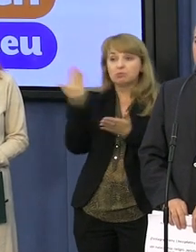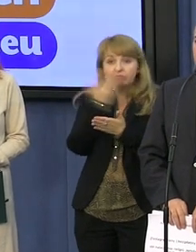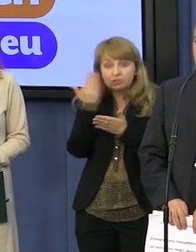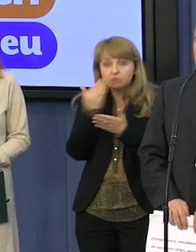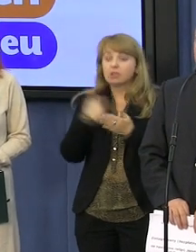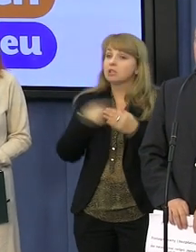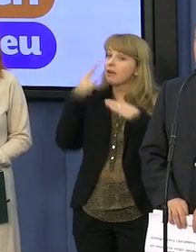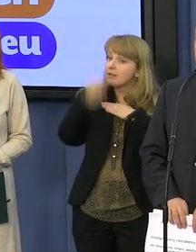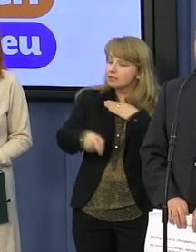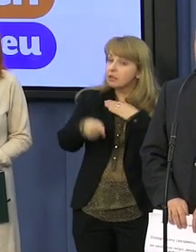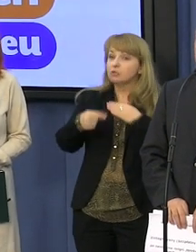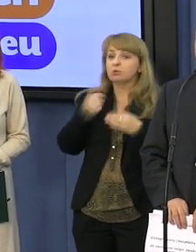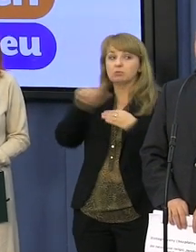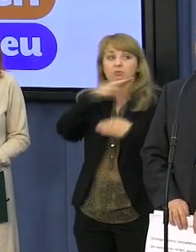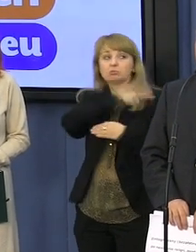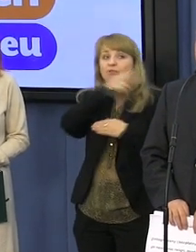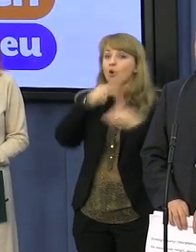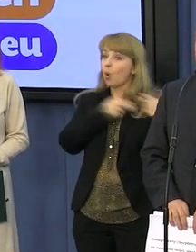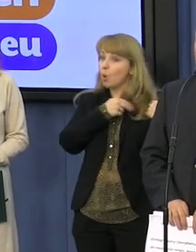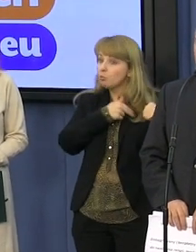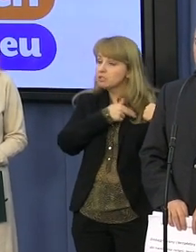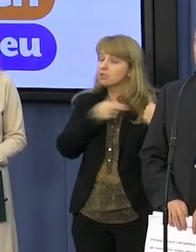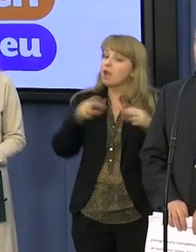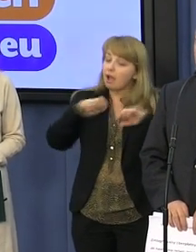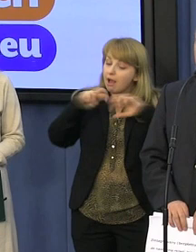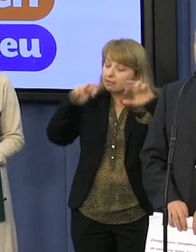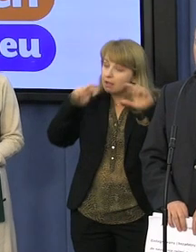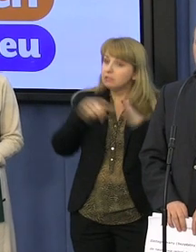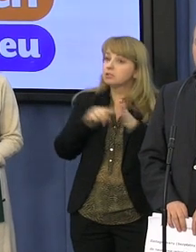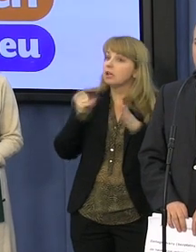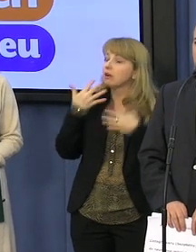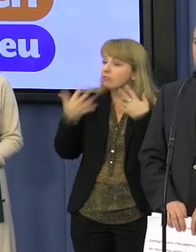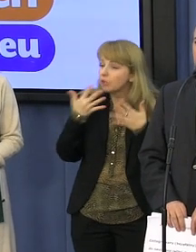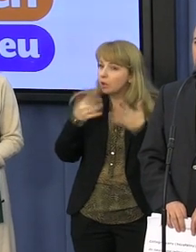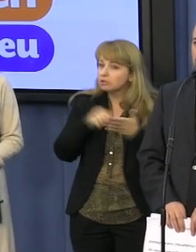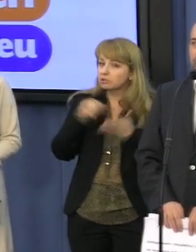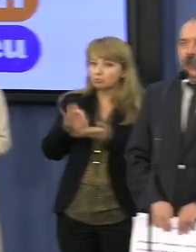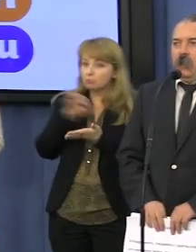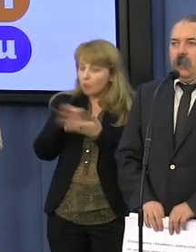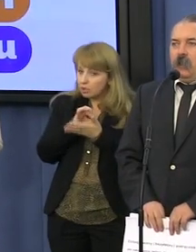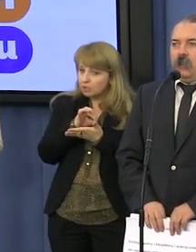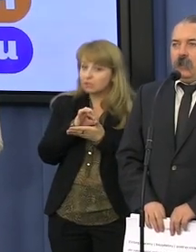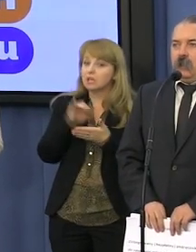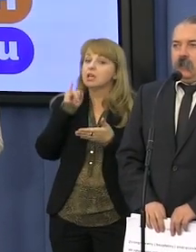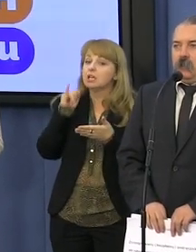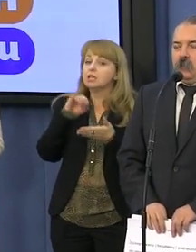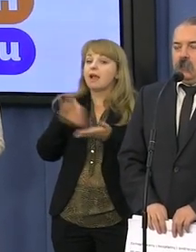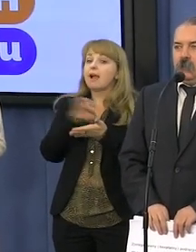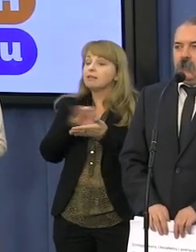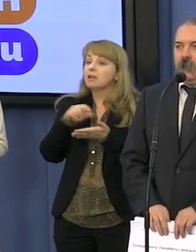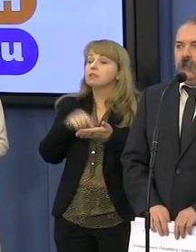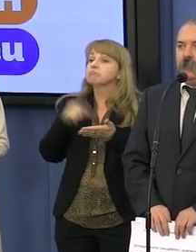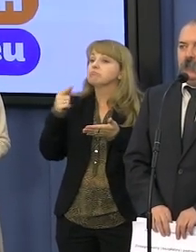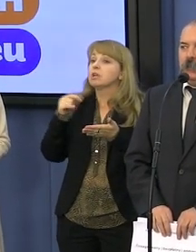Zleciłem jako przewodniczący komisji analizę, Biuro Analiz Sejmowych tego projektu. Analiza jest